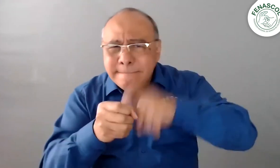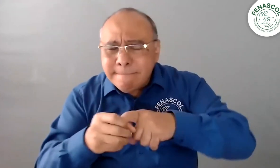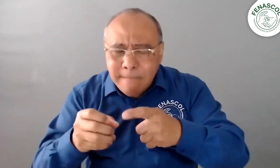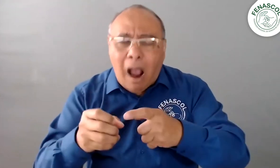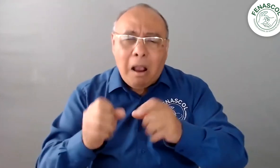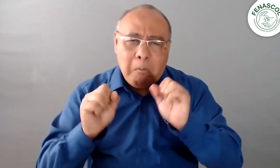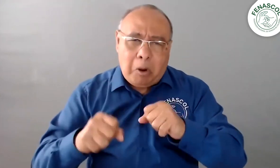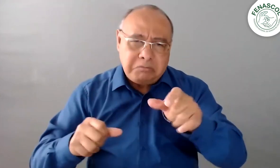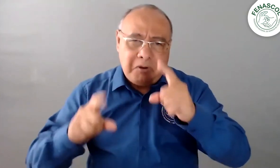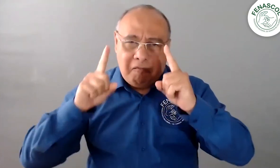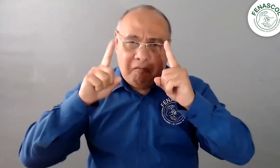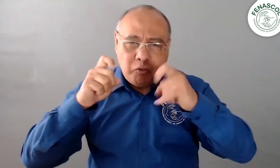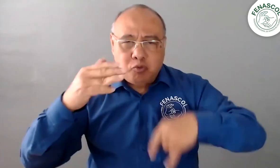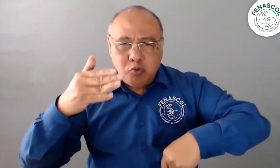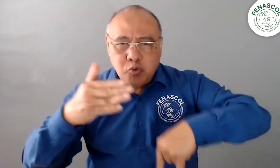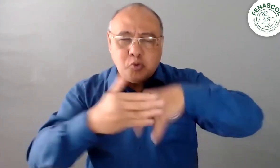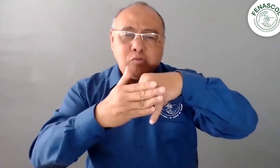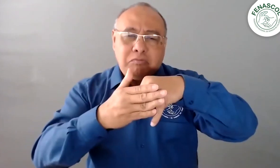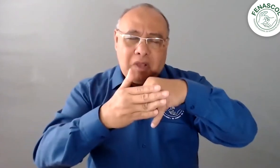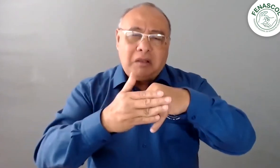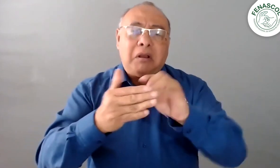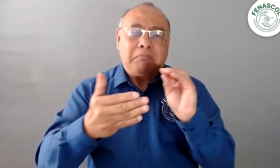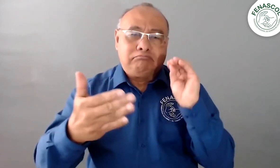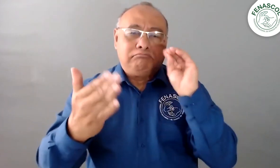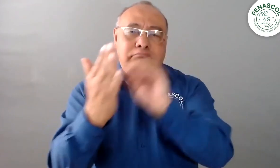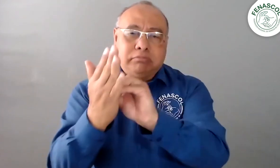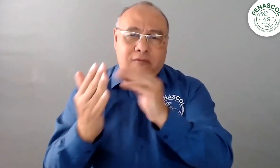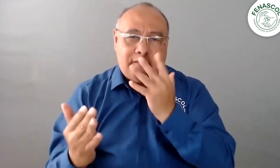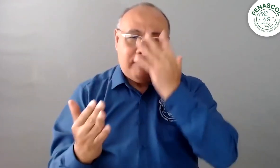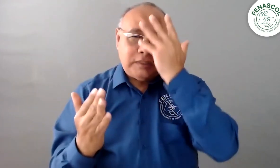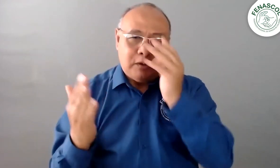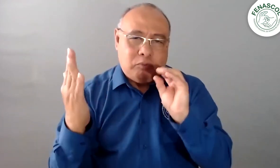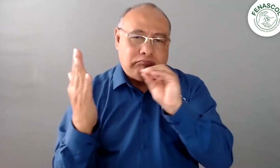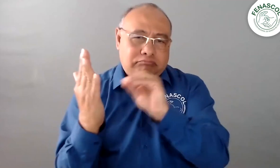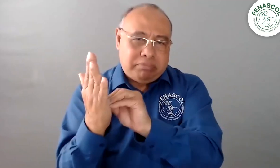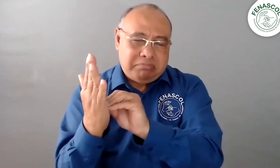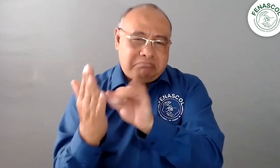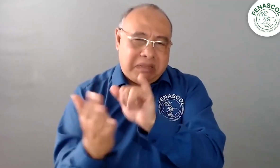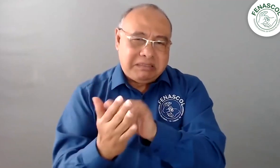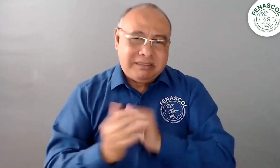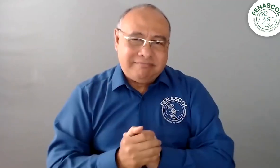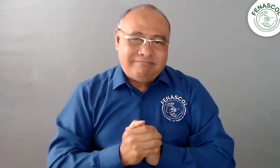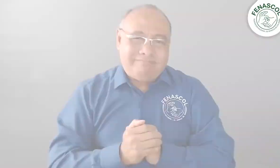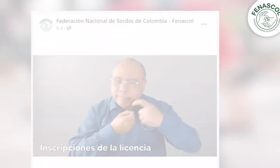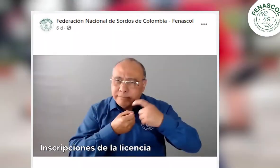Fenasco. O si tienen dificultades para completar el formulario, suban la foto y datos como comentario a la publicación en Facebook.